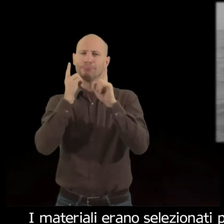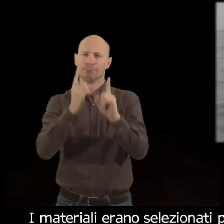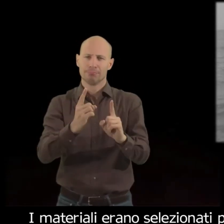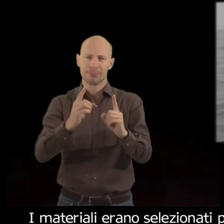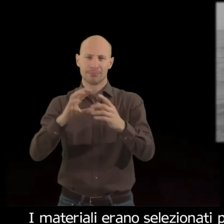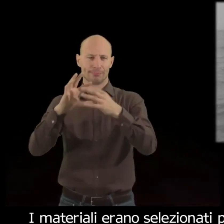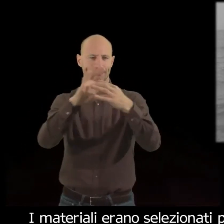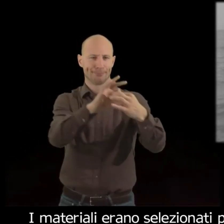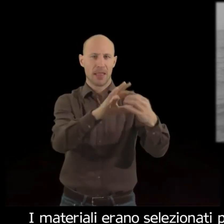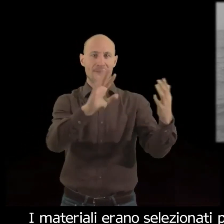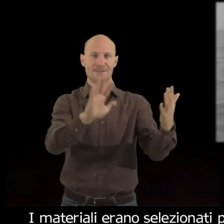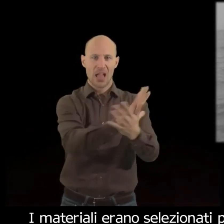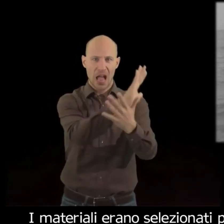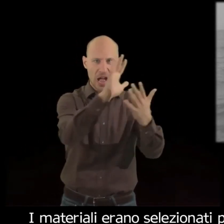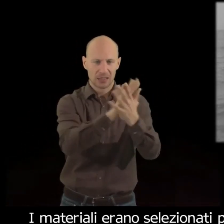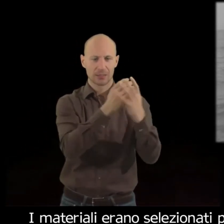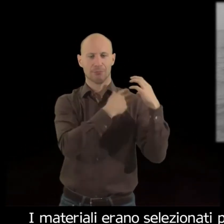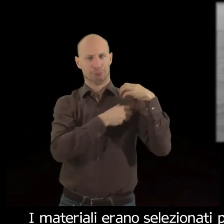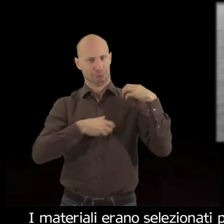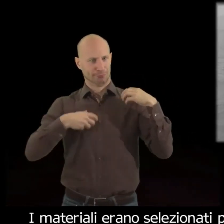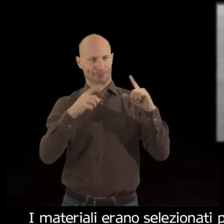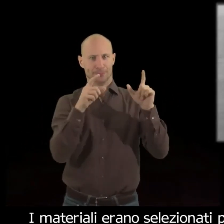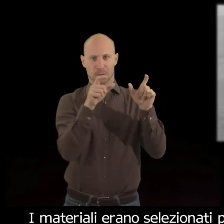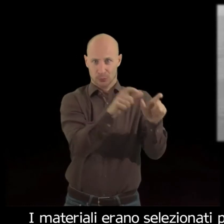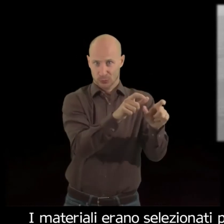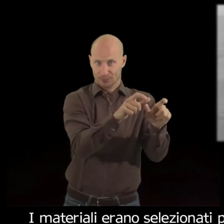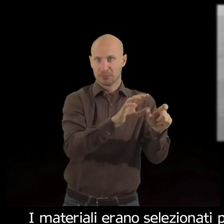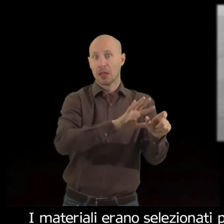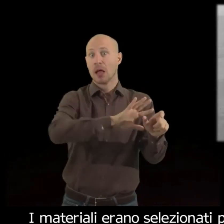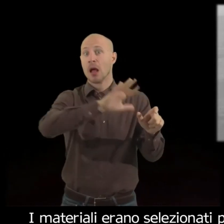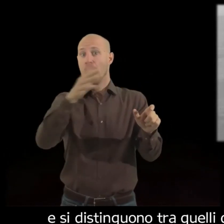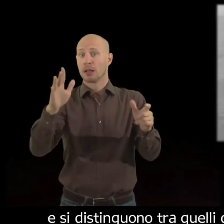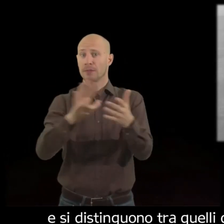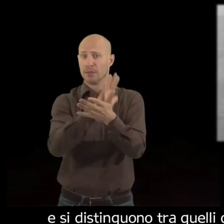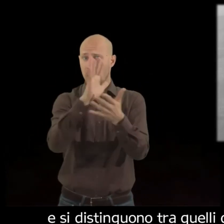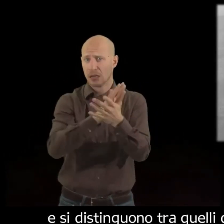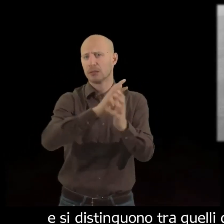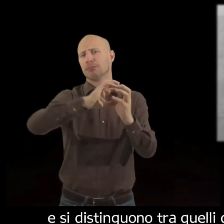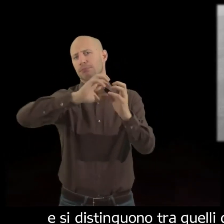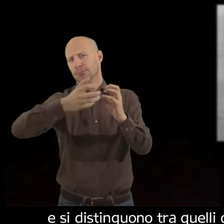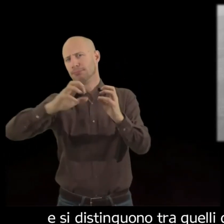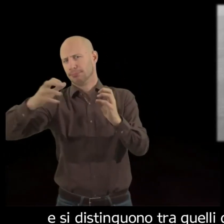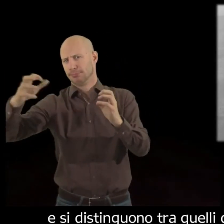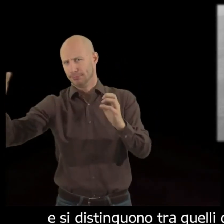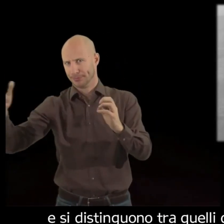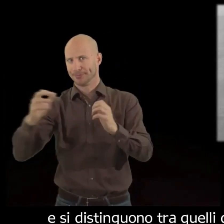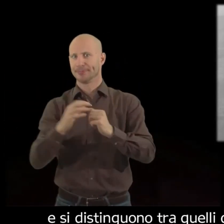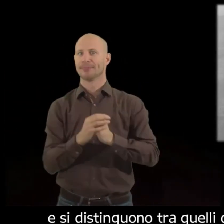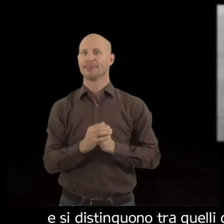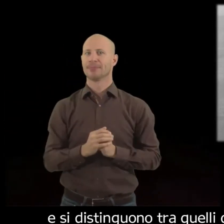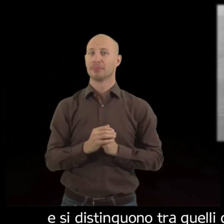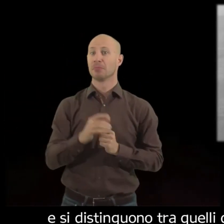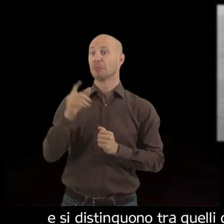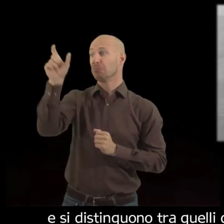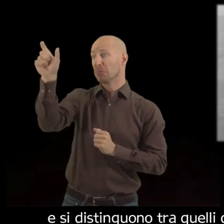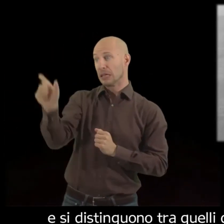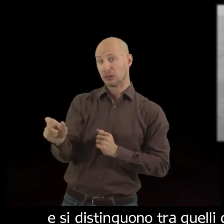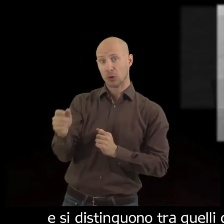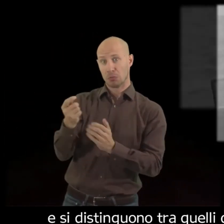distinguono tra quelli destinati a occasioni o persone speciali e quelli destinati semplicemente a far risaltare la bellezza dei corpi, che